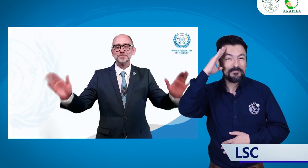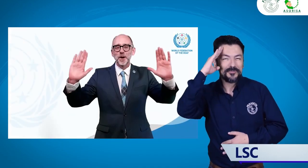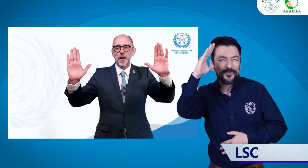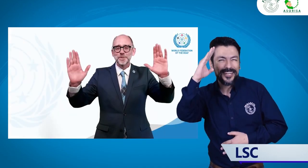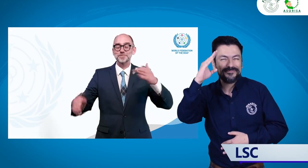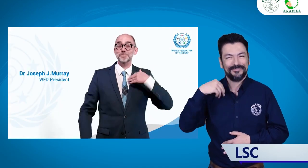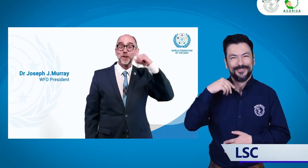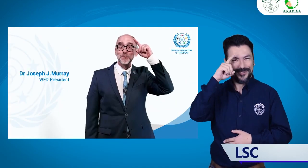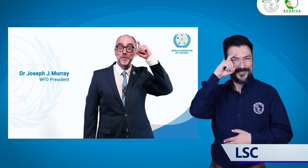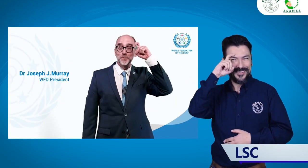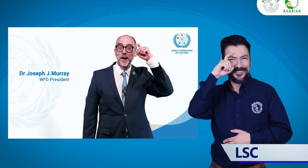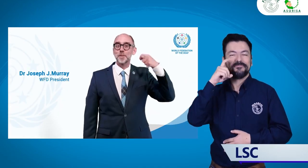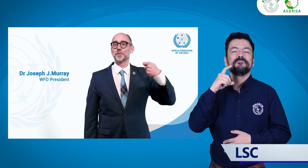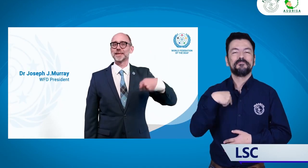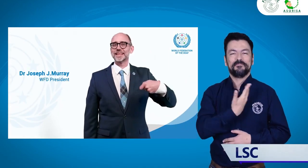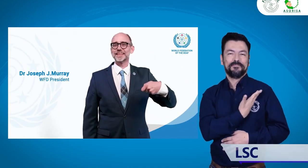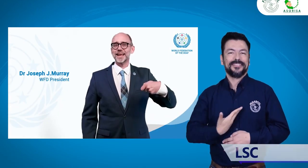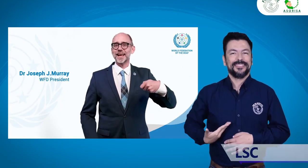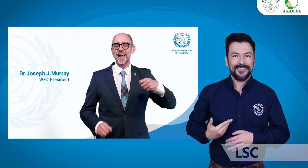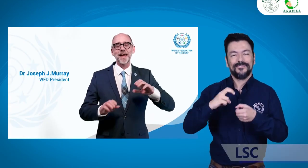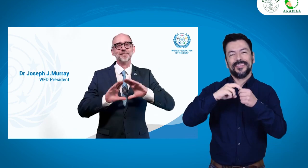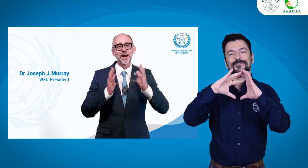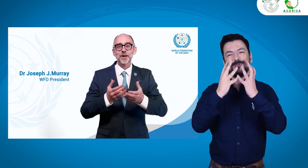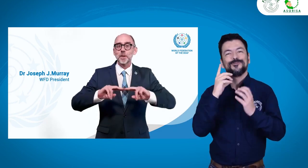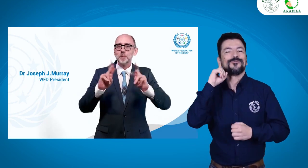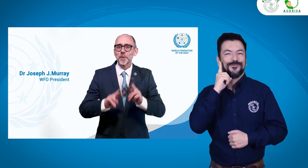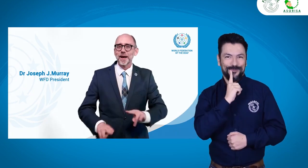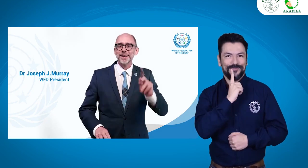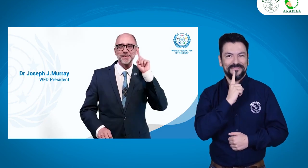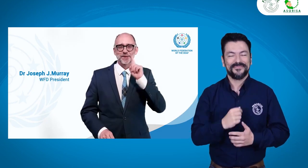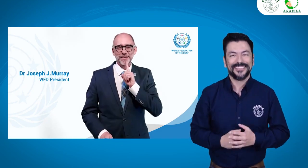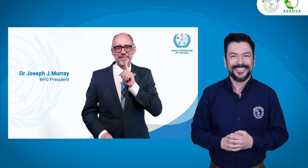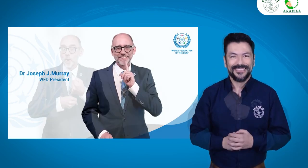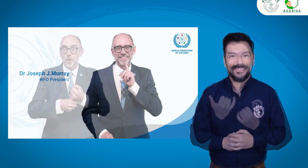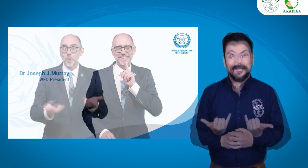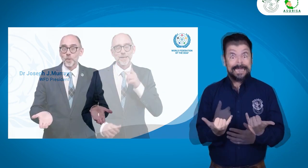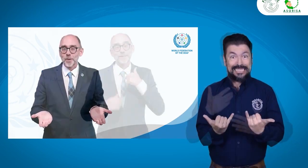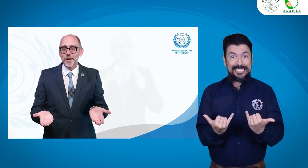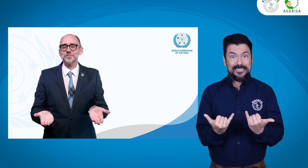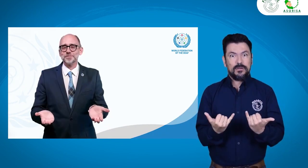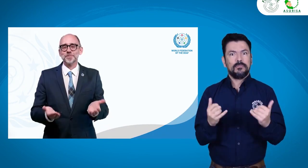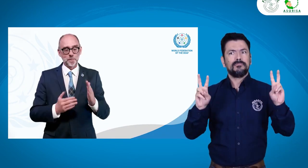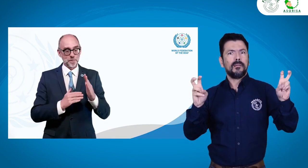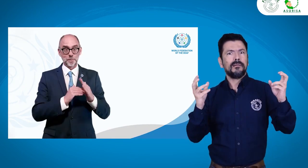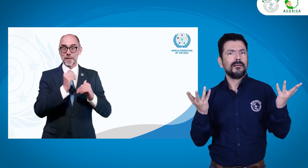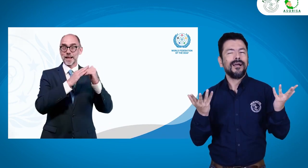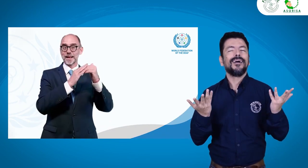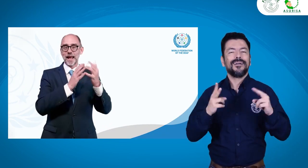Hola, soy Joseph Murray, Presidente de la Federación Mundial de Sordos, y el lema